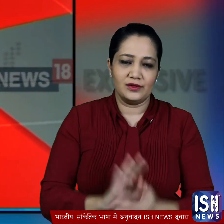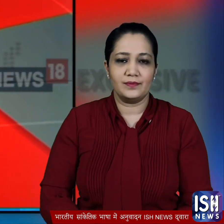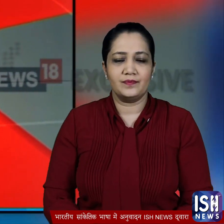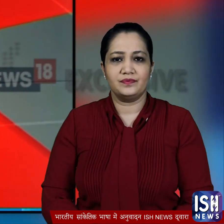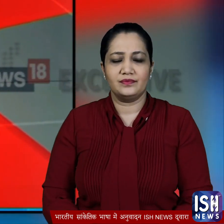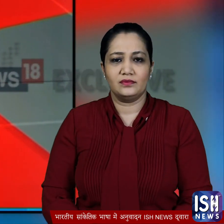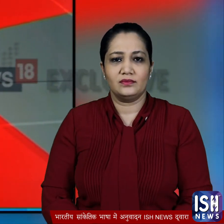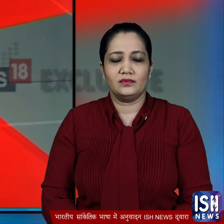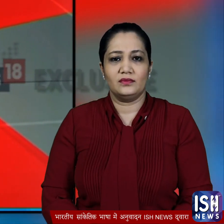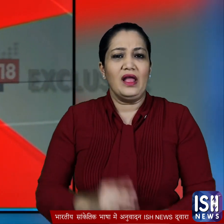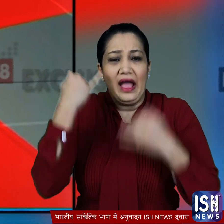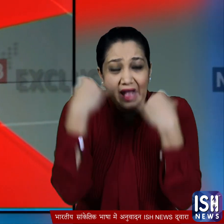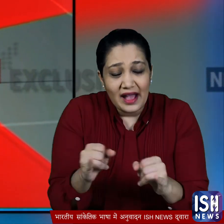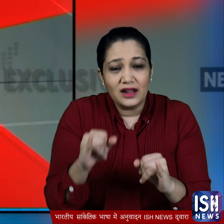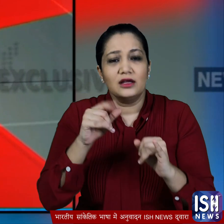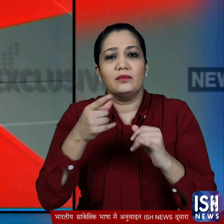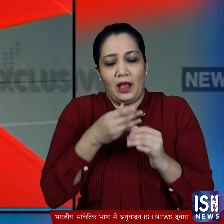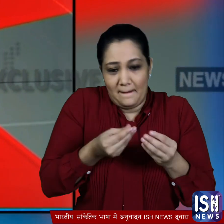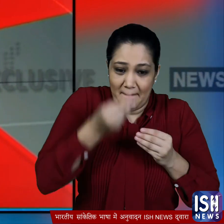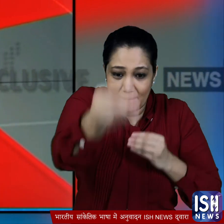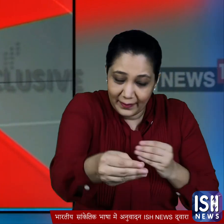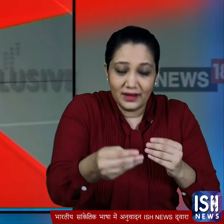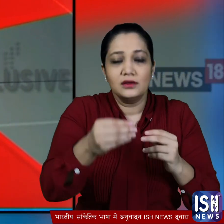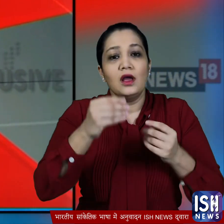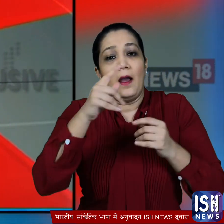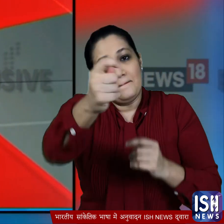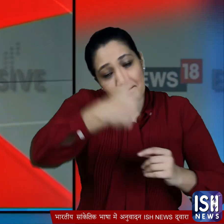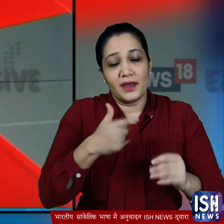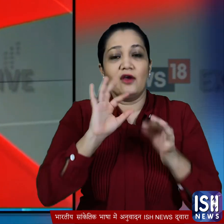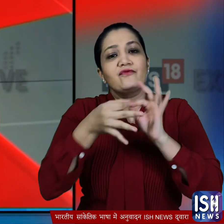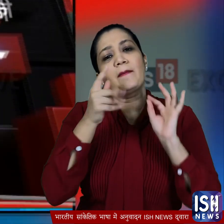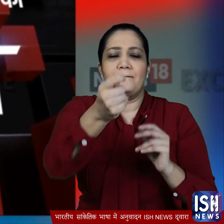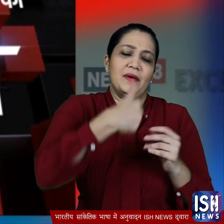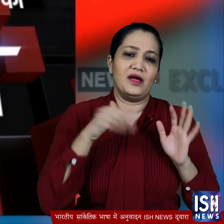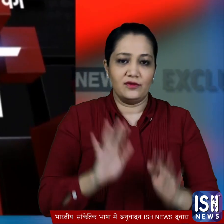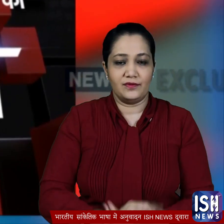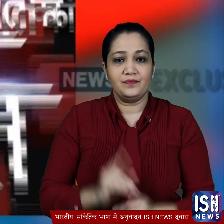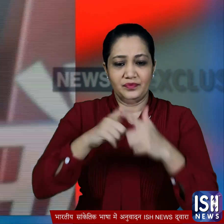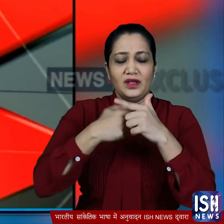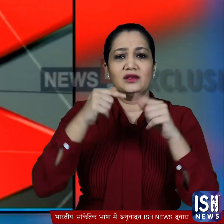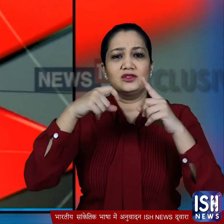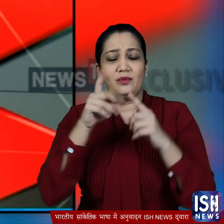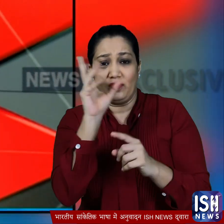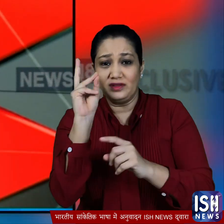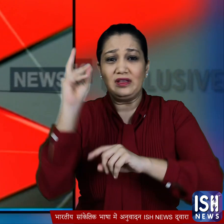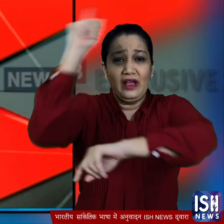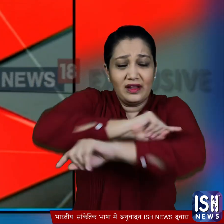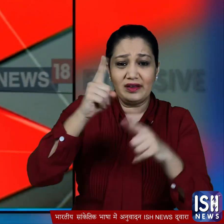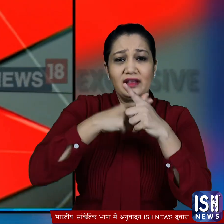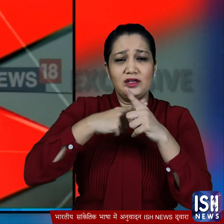हानकि क्योंकि जो भी खराब हो चुकी चीजें वो देंगे उसके लिए उन्हें तैय पैसे दिये जाएंगी जम्मू में लगातार तीसरे दिन ड्रोन दिखें